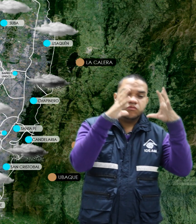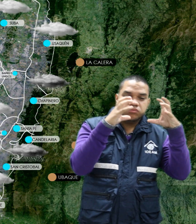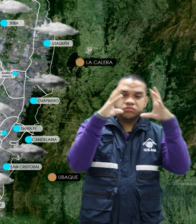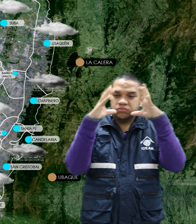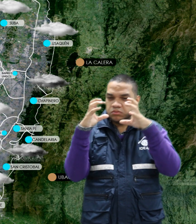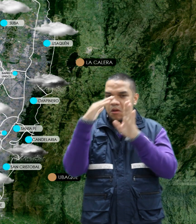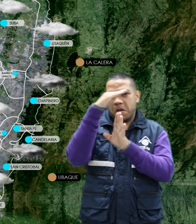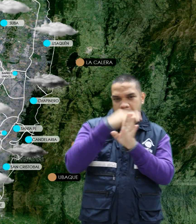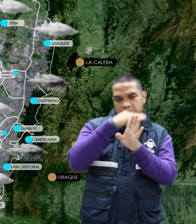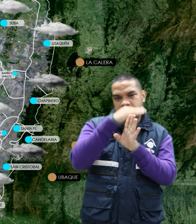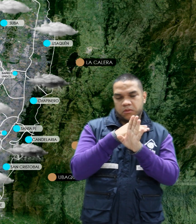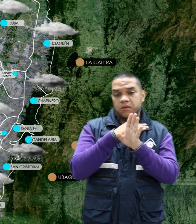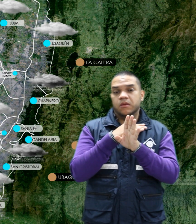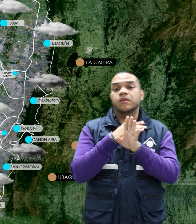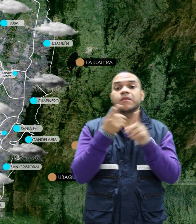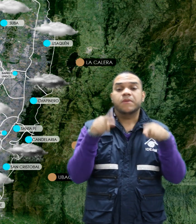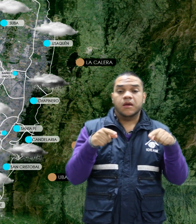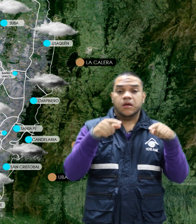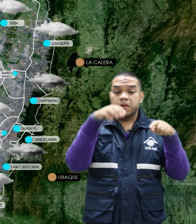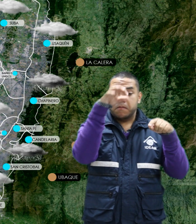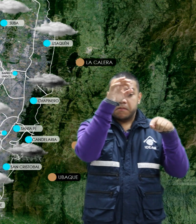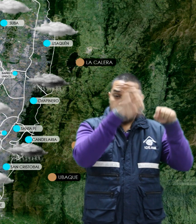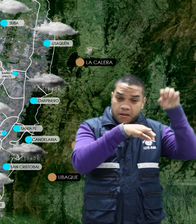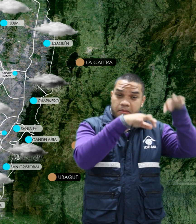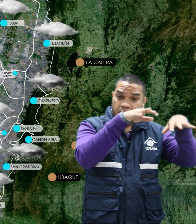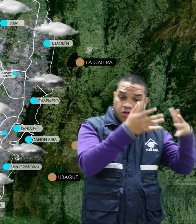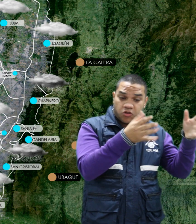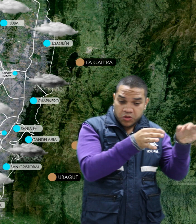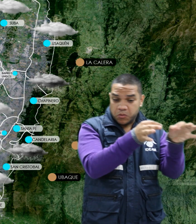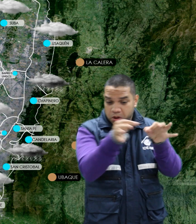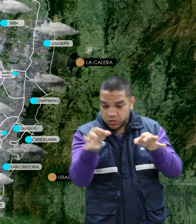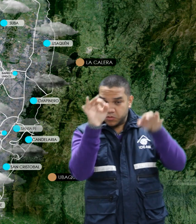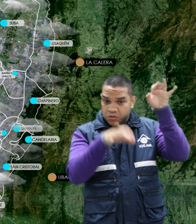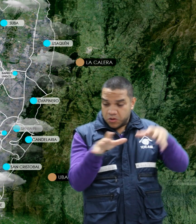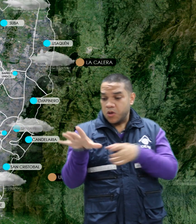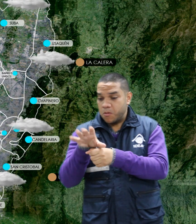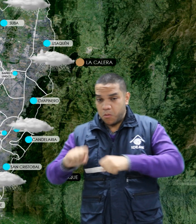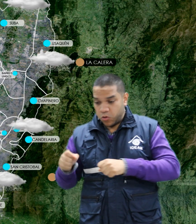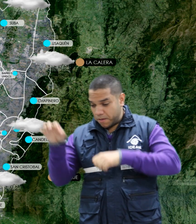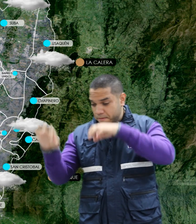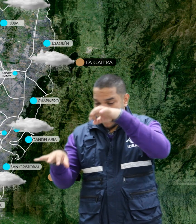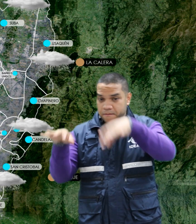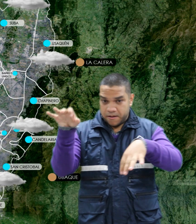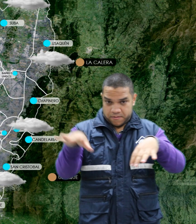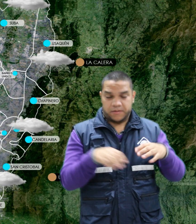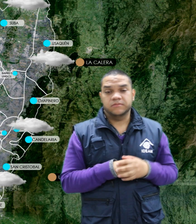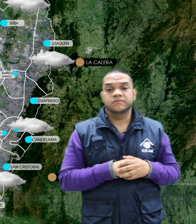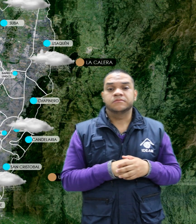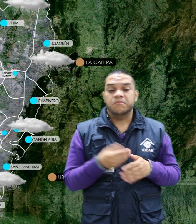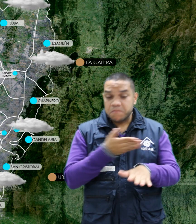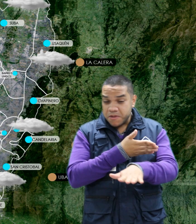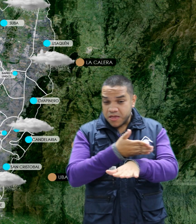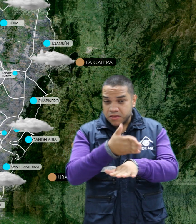nublado. Hay inicios de la jornada llovinas dispersas en diferentes sectores de la ciudad y de La Sabana. Para las horas de la tarde se